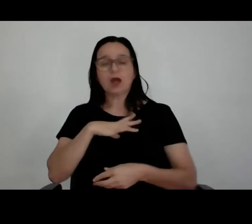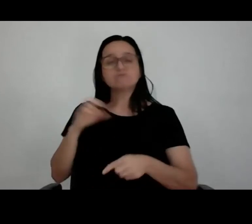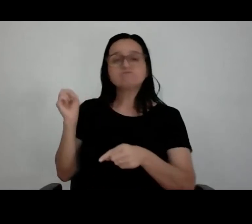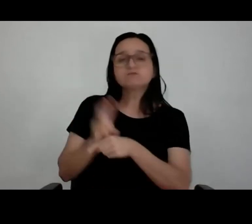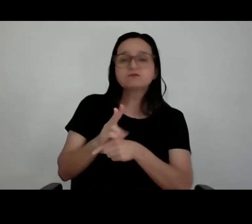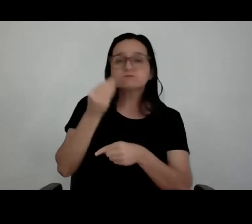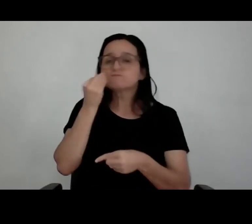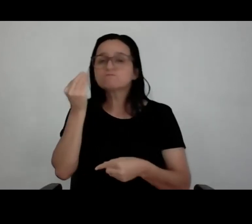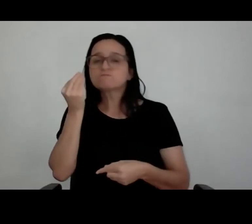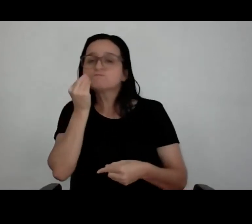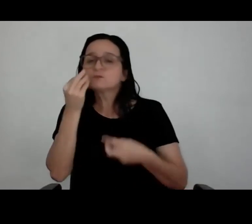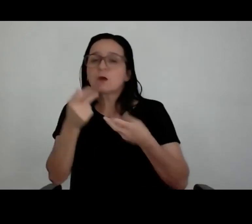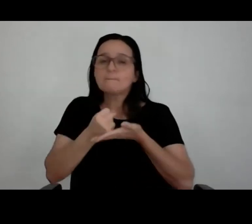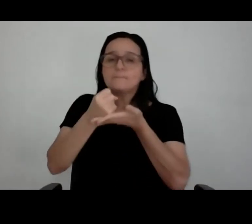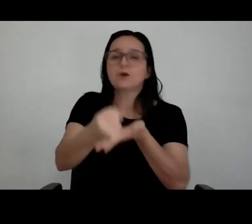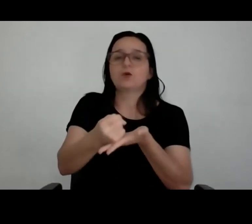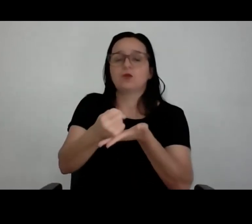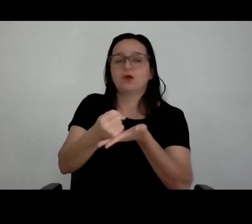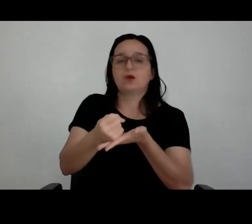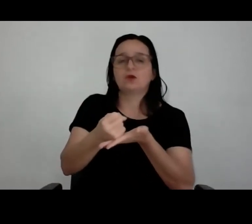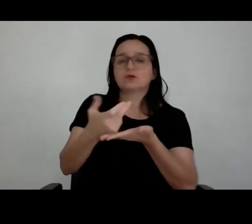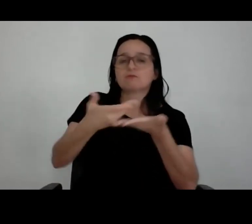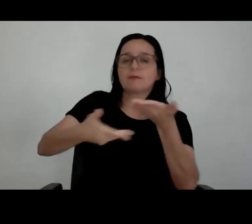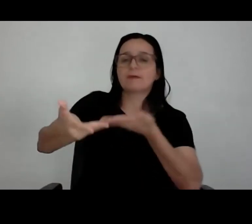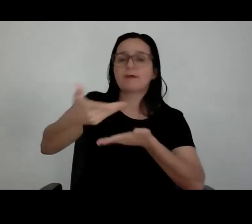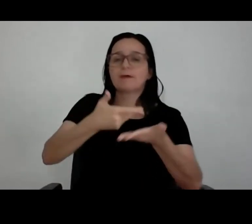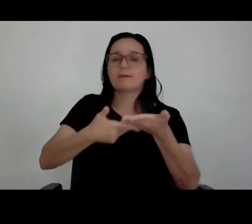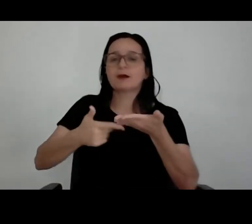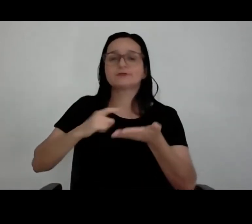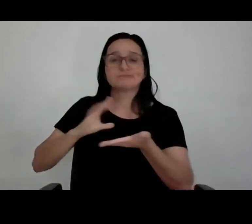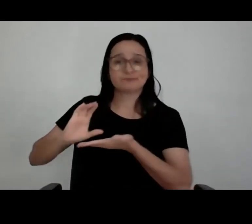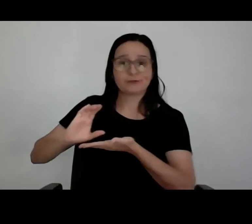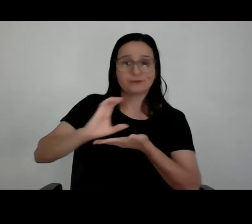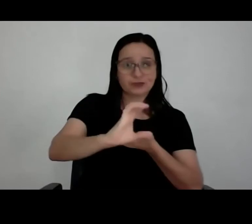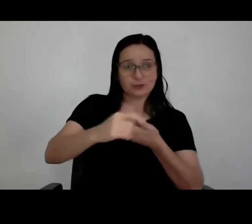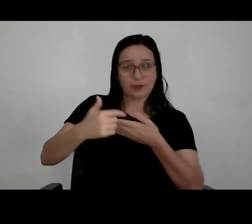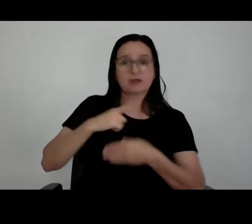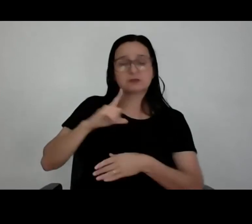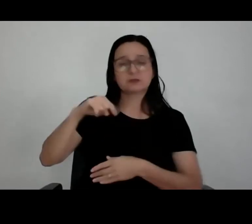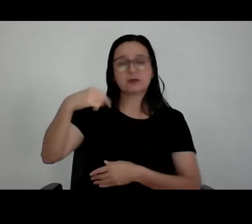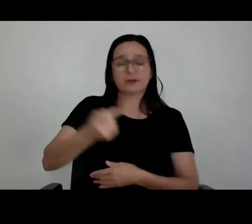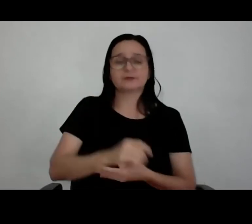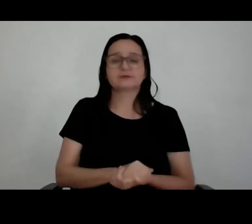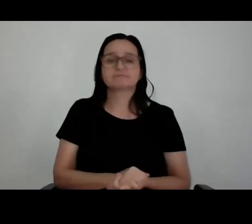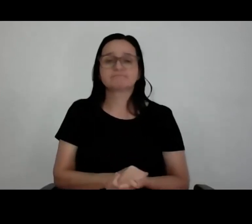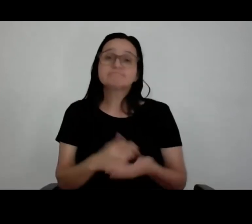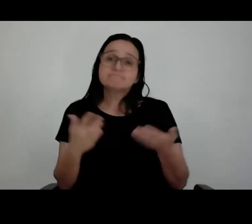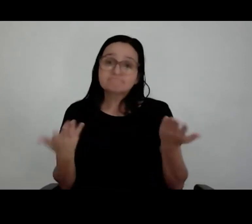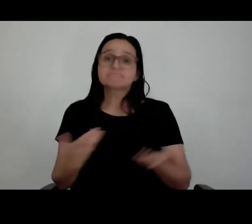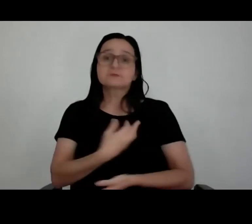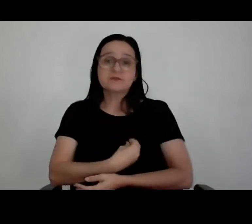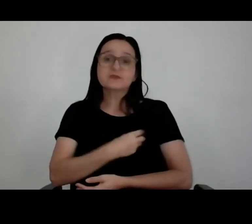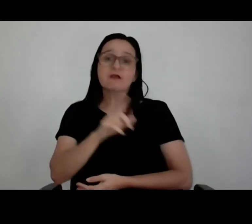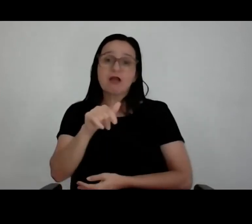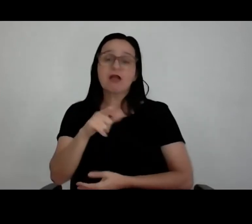risco, entramos no apoio conjunto, no investimento com o cliente. E a vida é feita disso, a carreira vai ser feita disso.